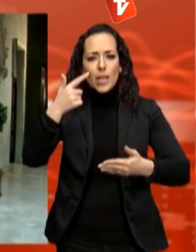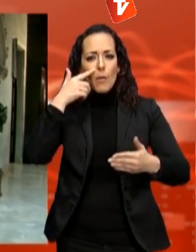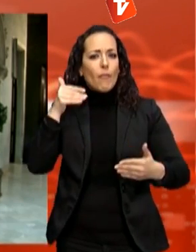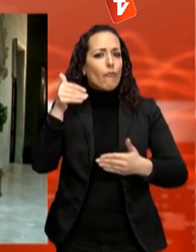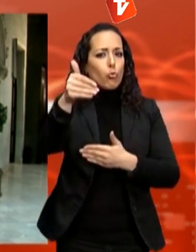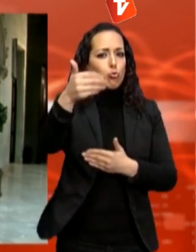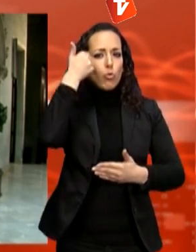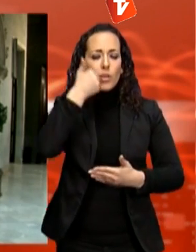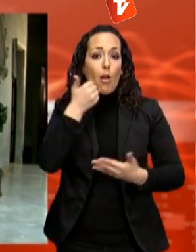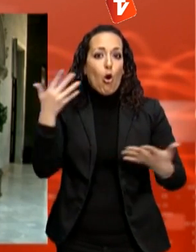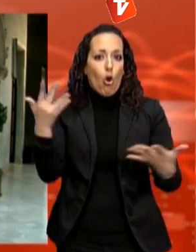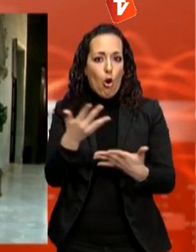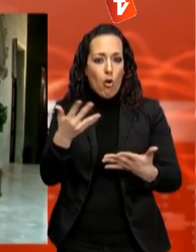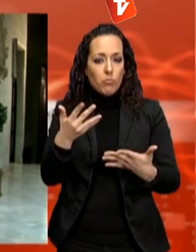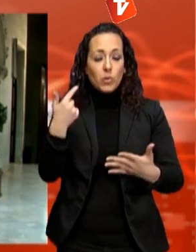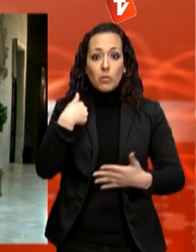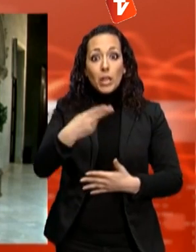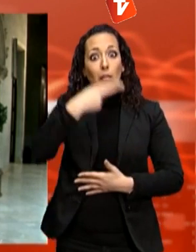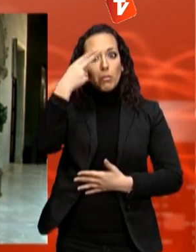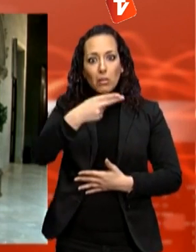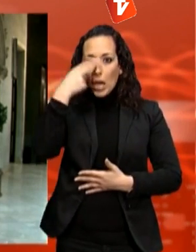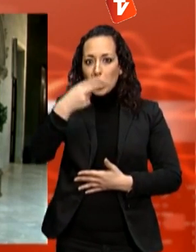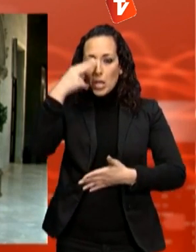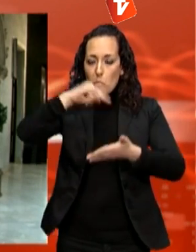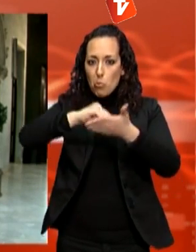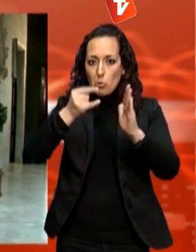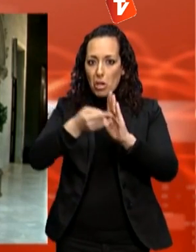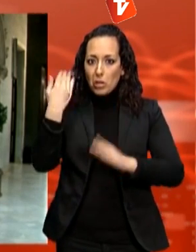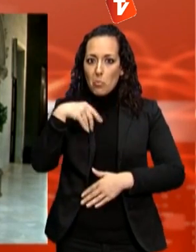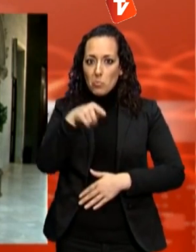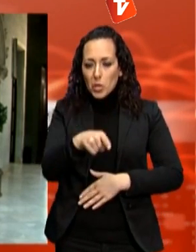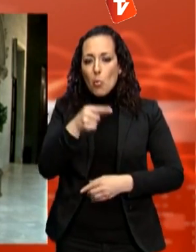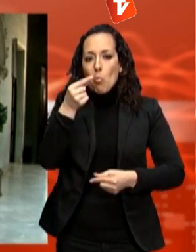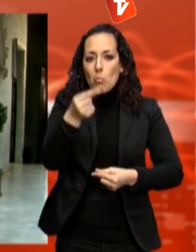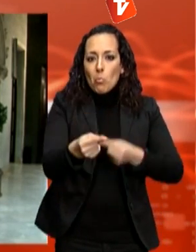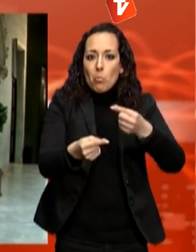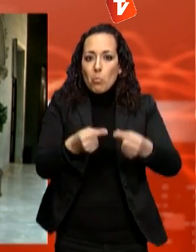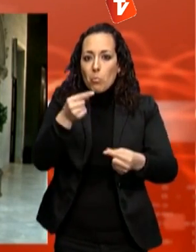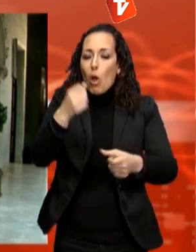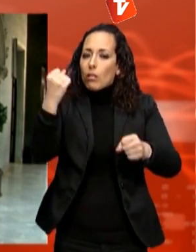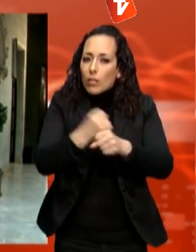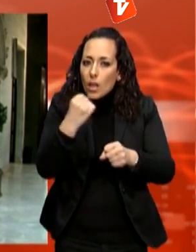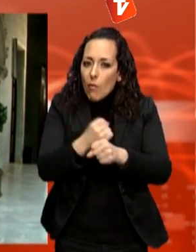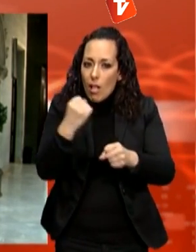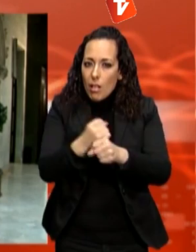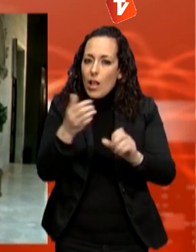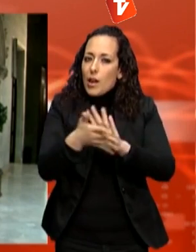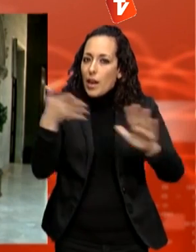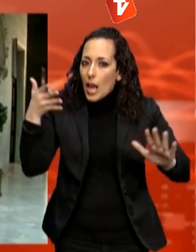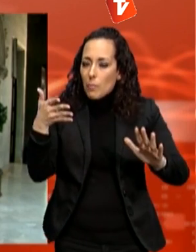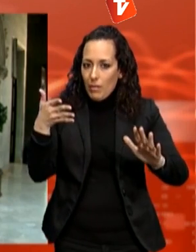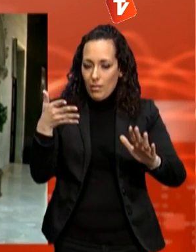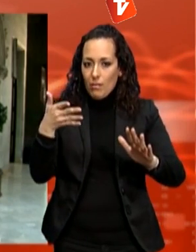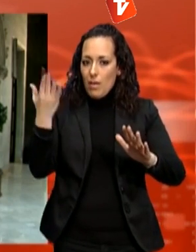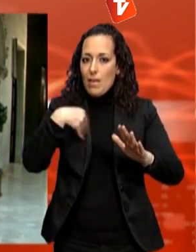projecte que és força interessant, l'hem d'anar treballant d'una manera ràpida, impactat, de fer-ho d'una manera